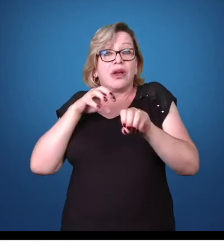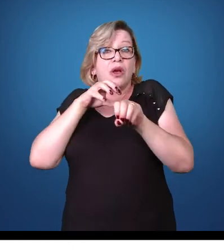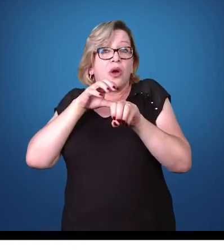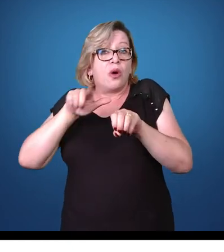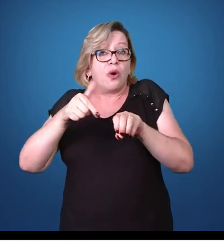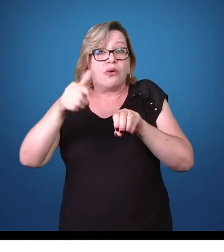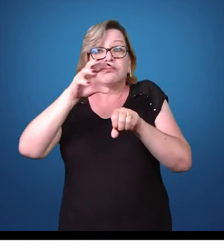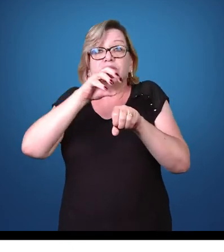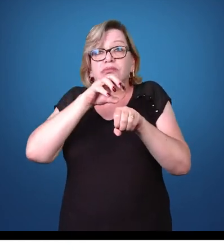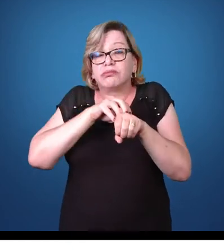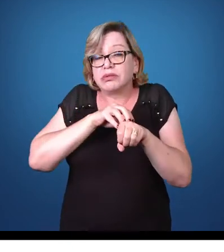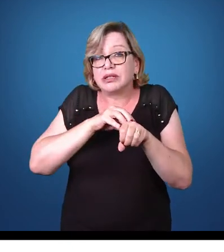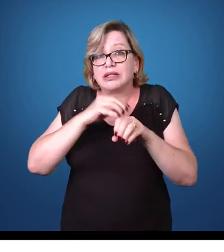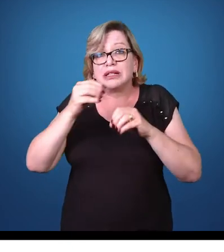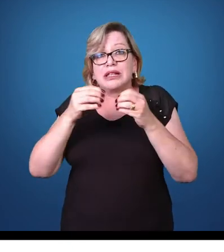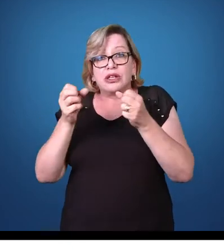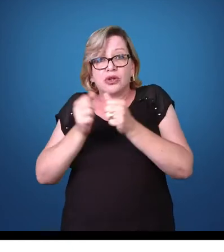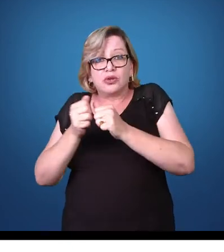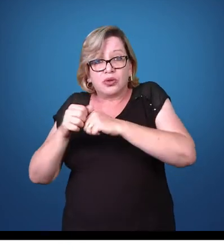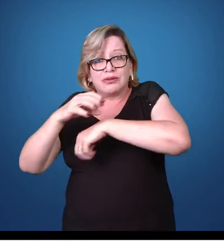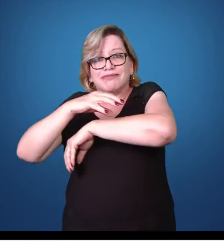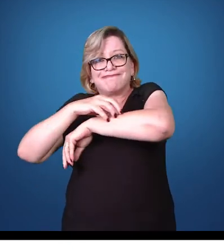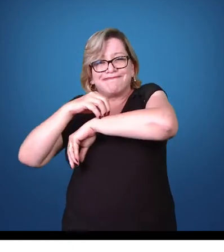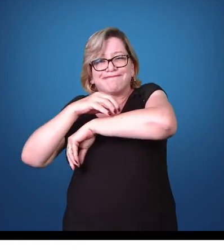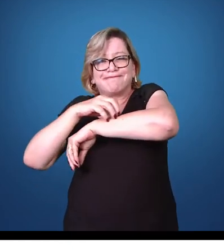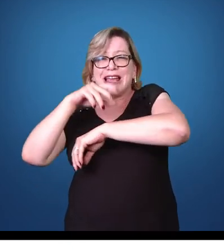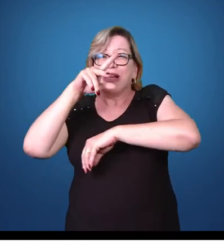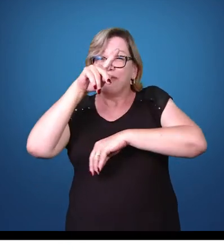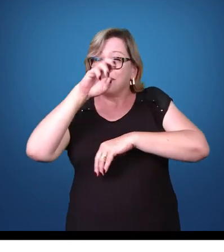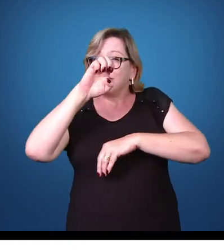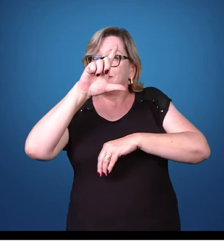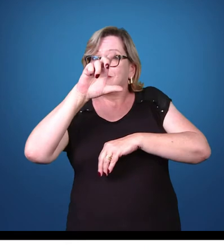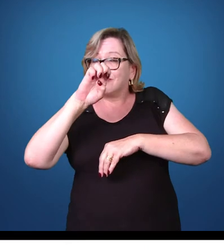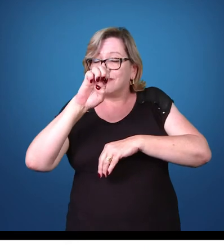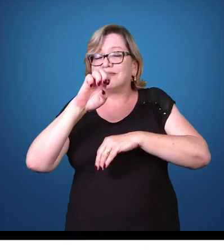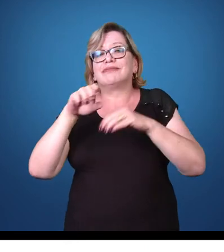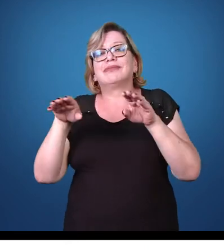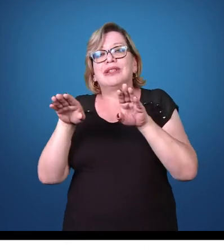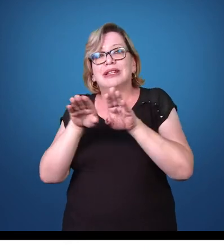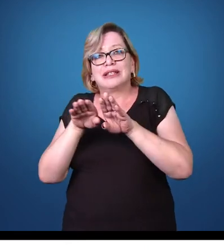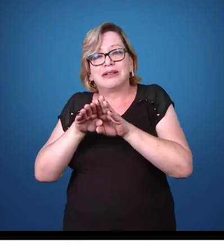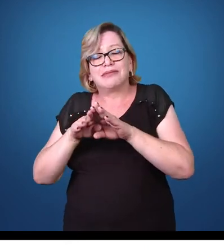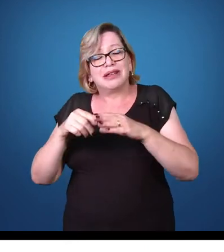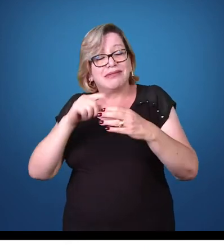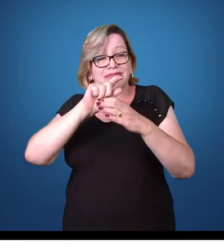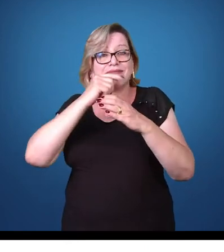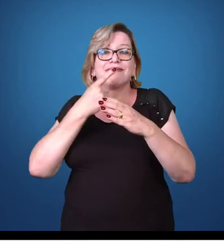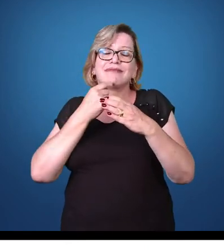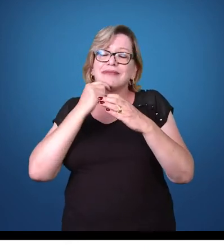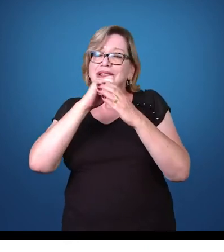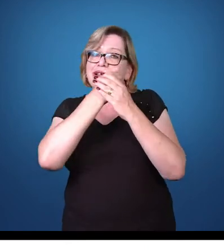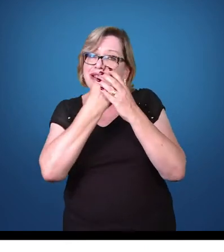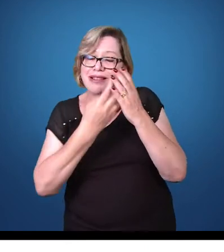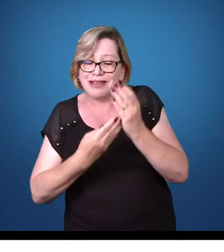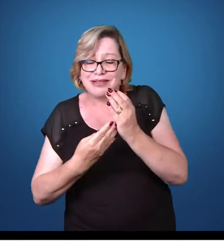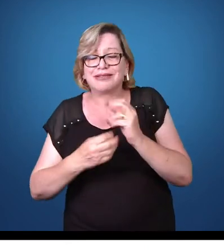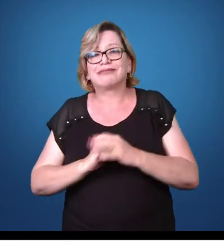que estão relacionados à pele, às regiões cutâneas, às regiões mucosas e até mesmo ao sangue do